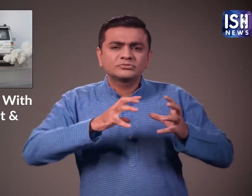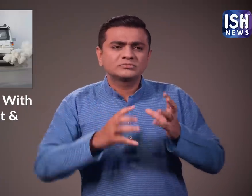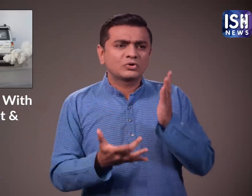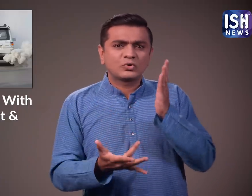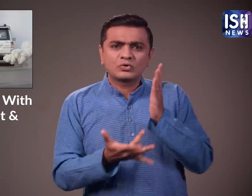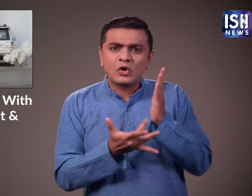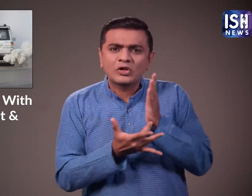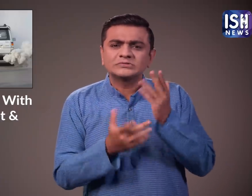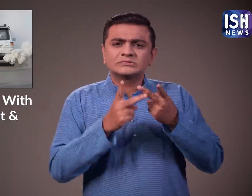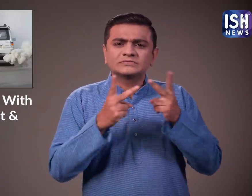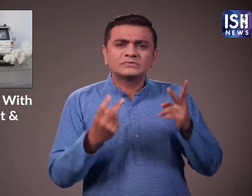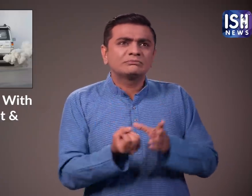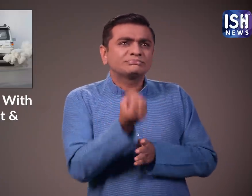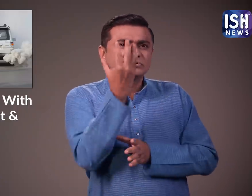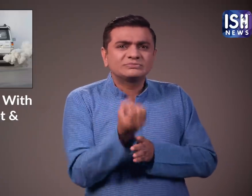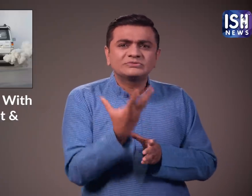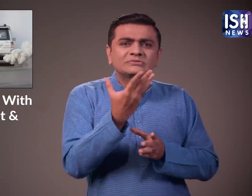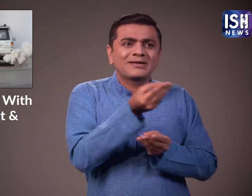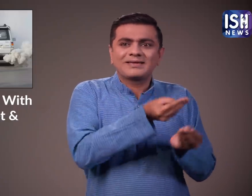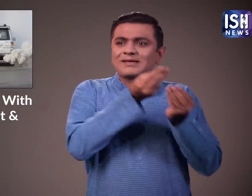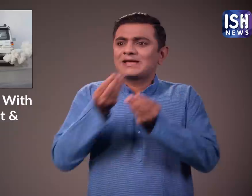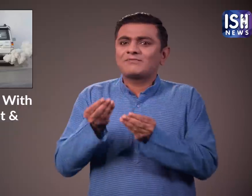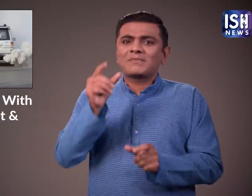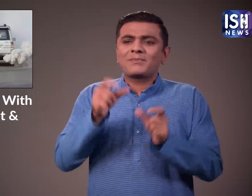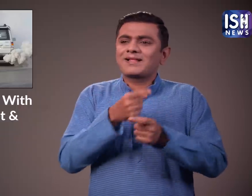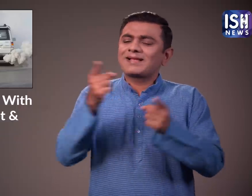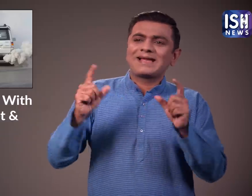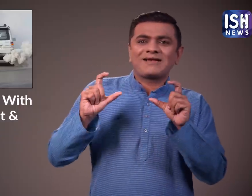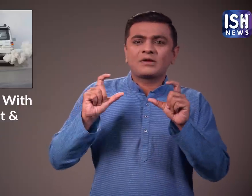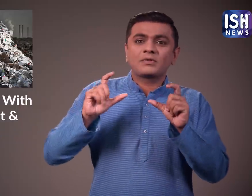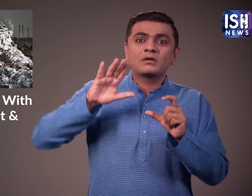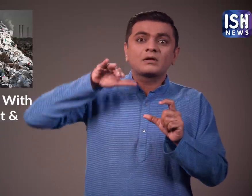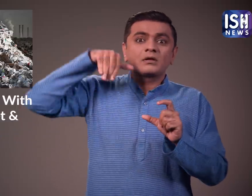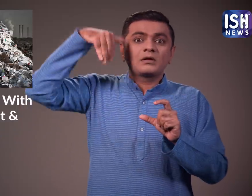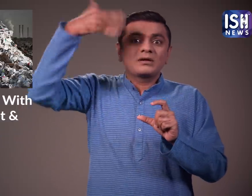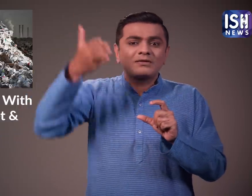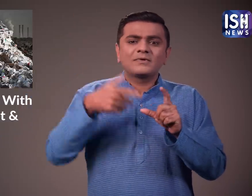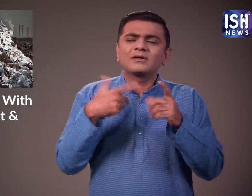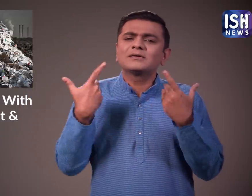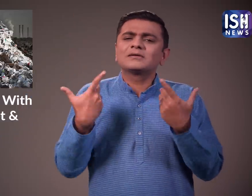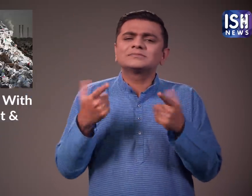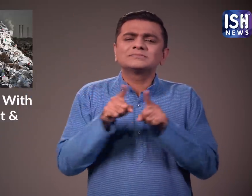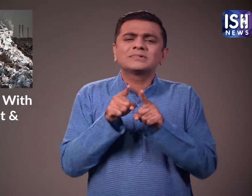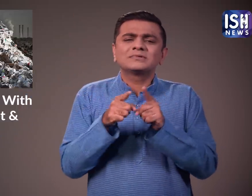खराबी और प्रदुशन हो रहा है मनुश्यों के आराम से अधिक मातरा में कच्रा पैदा होगा जिसे